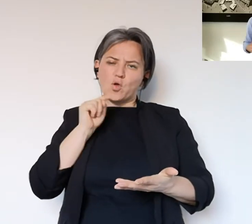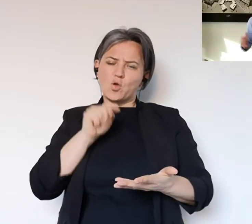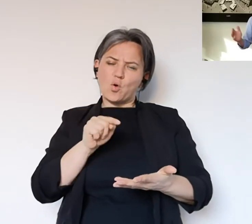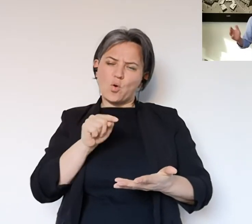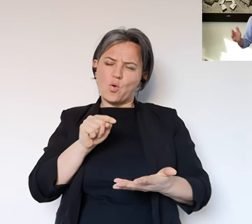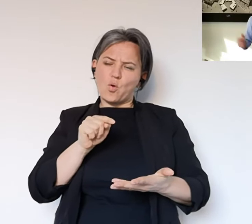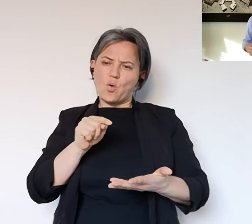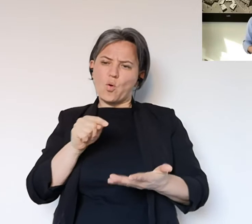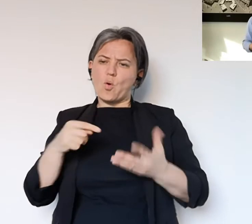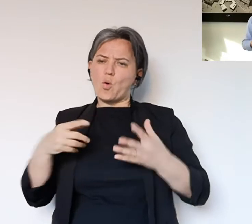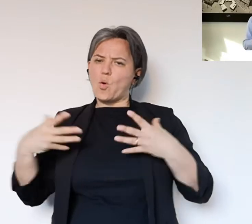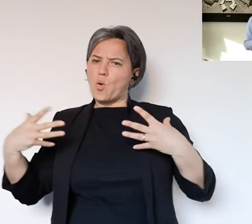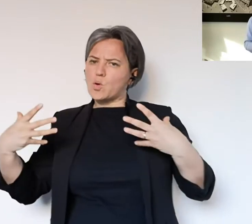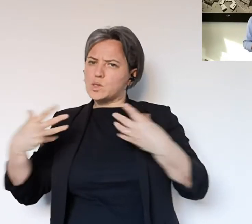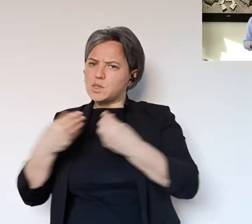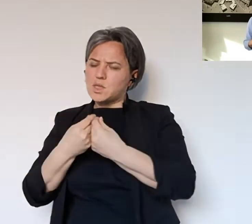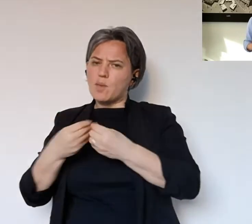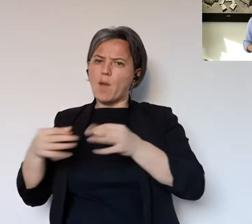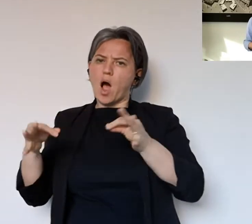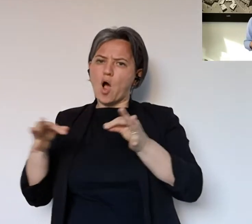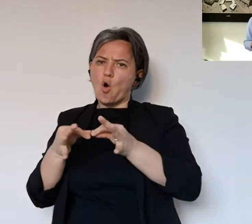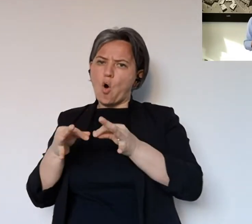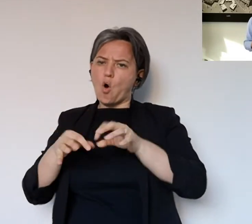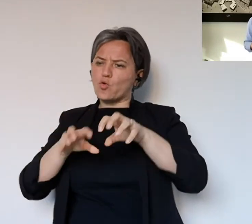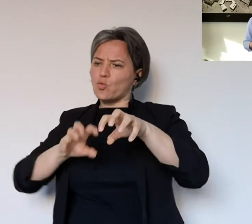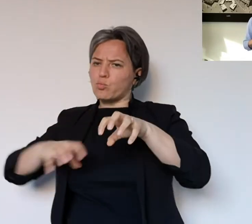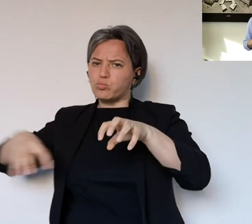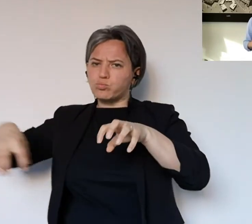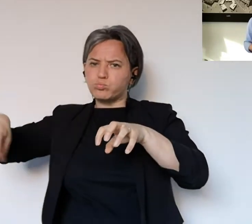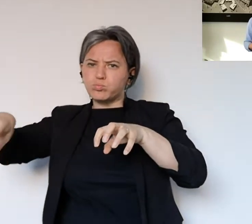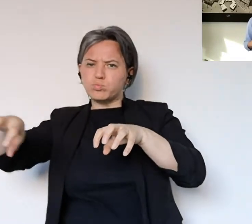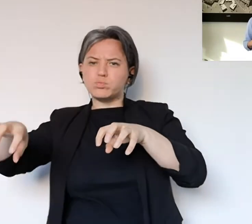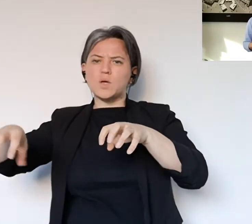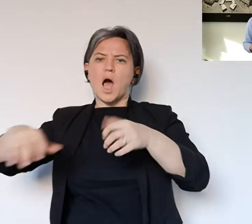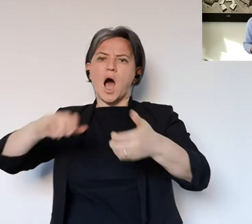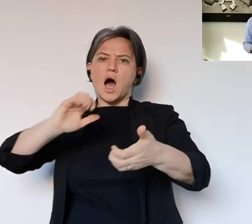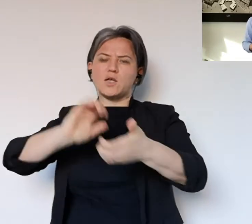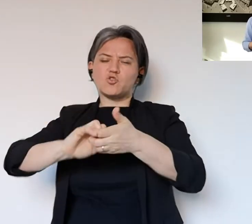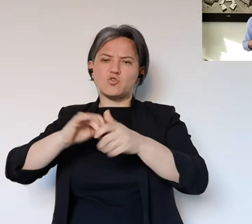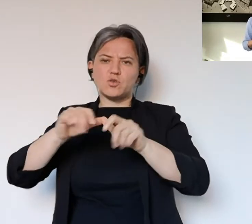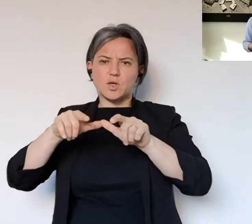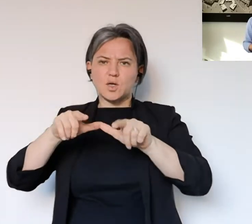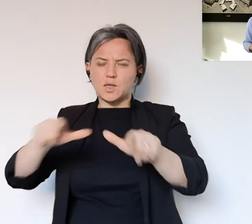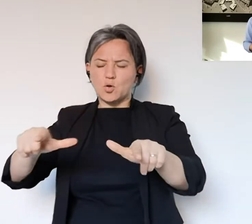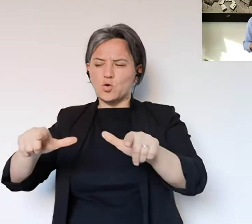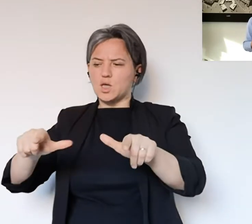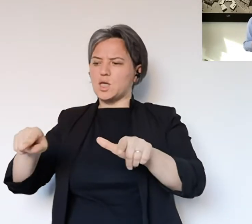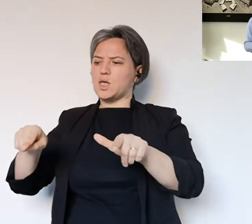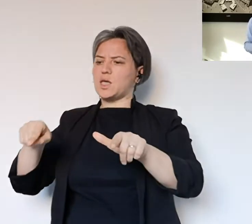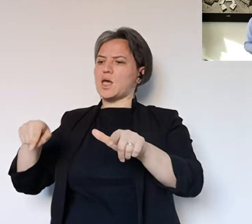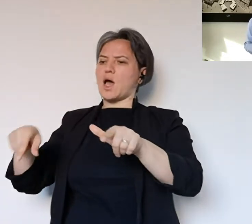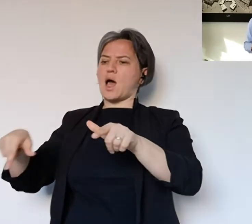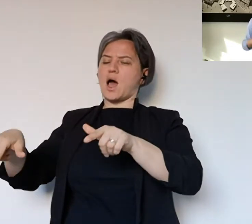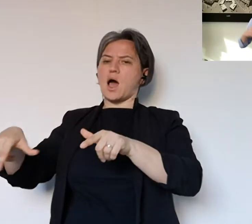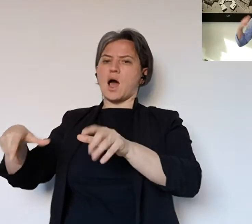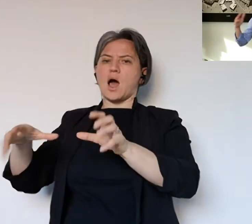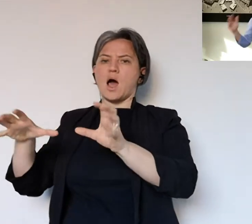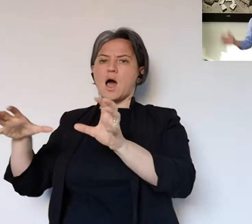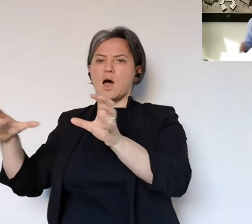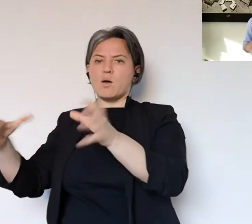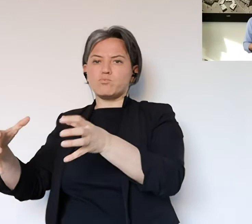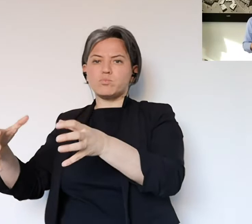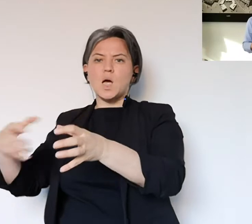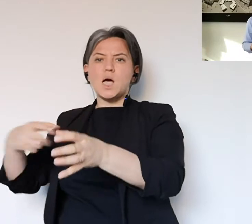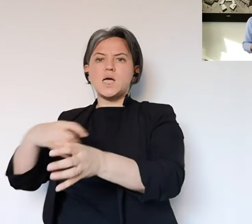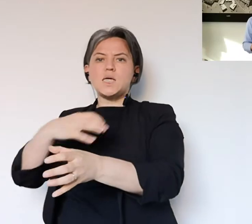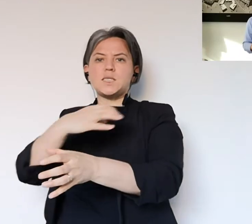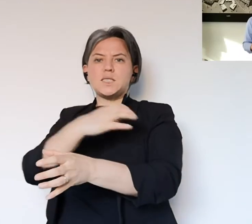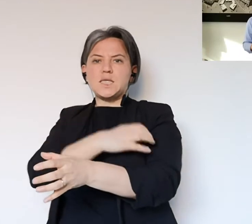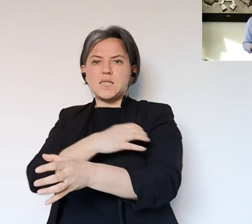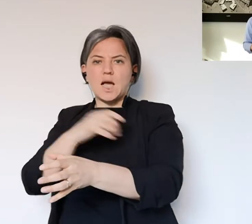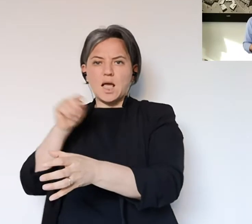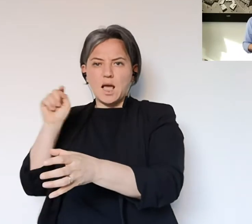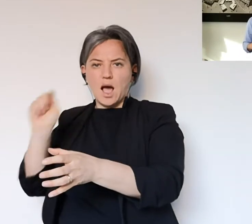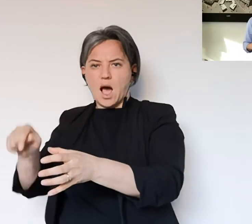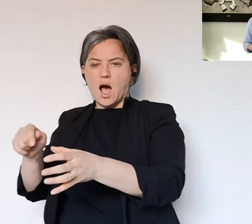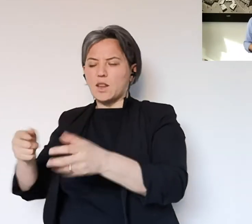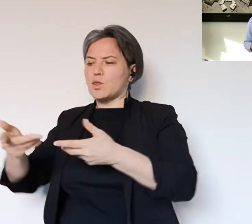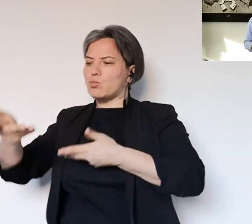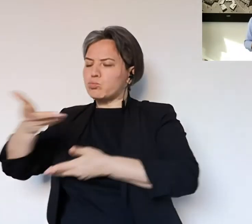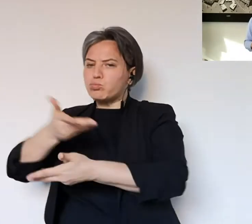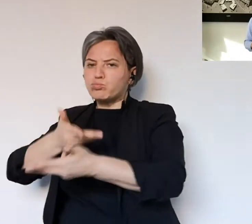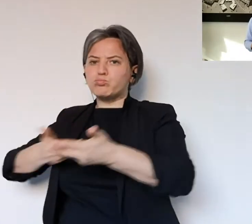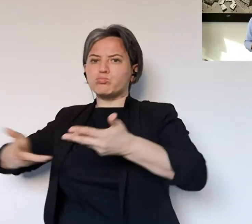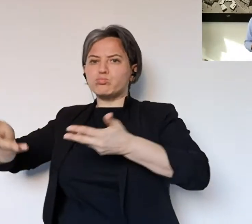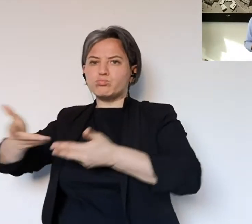modalità che vorrei fosse oggetto di concertazione e di dialogo con le parti sociali, ovviamente associazioni di